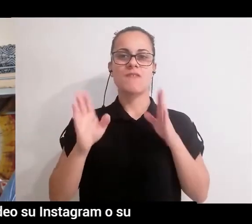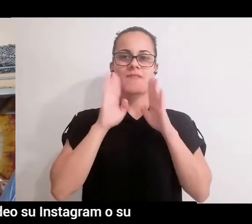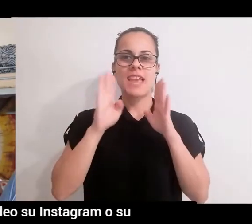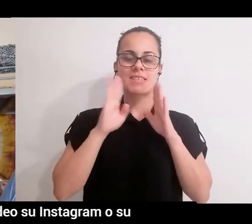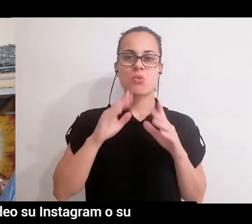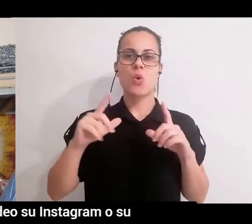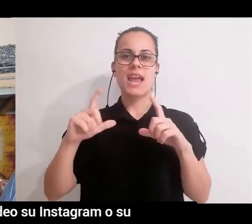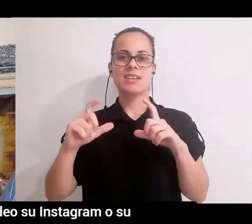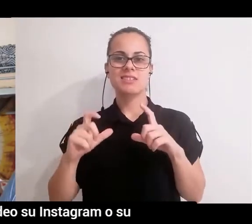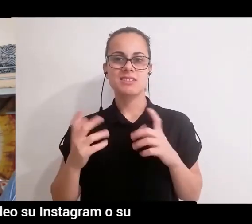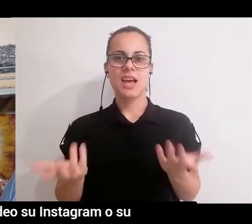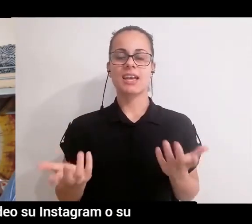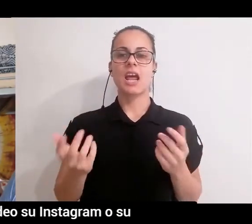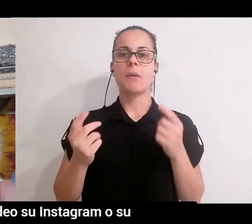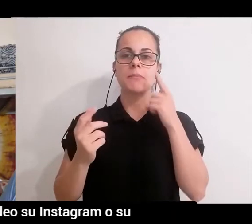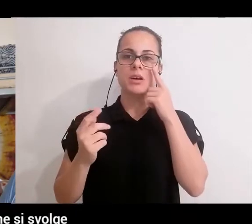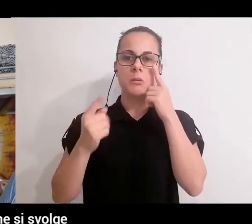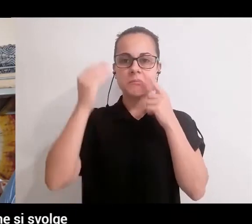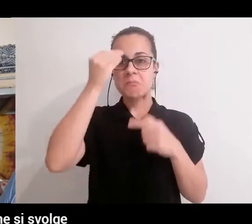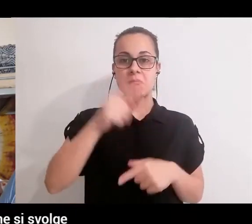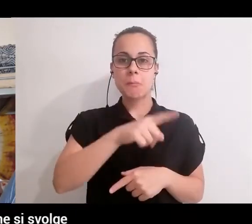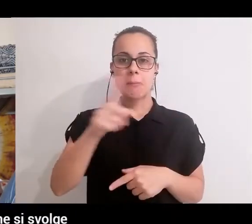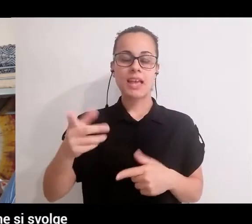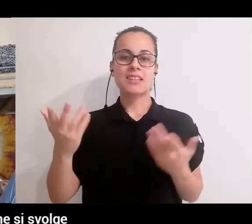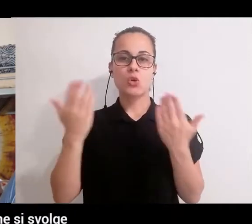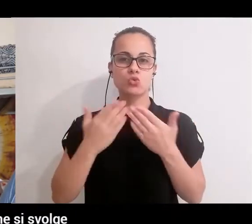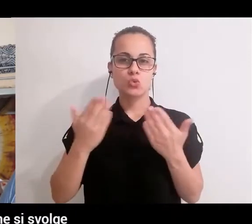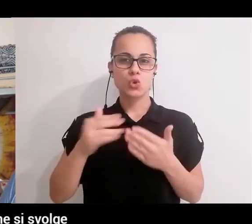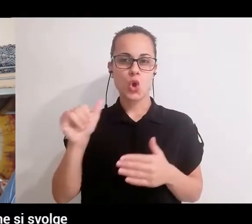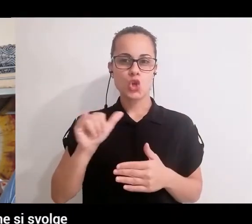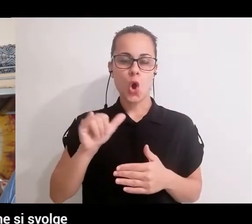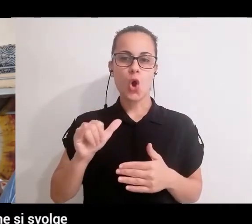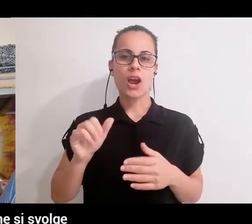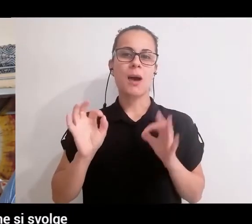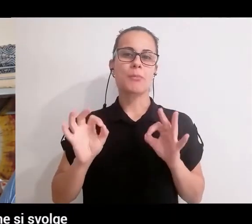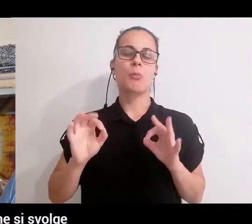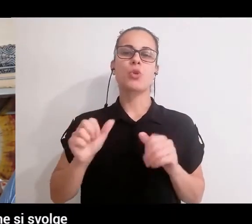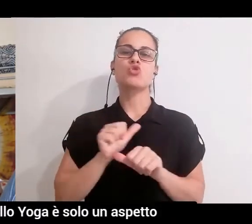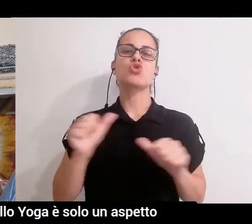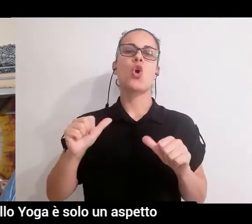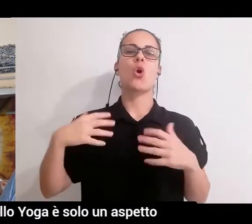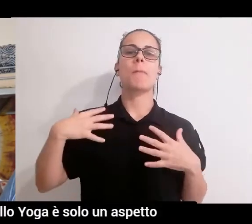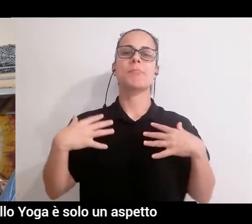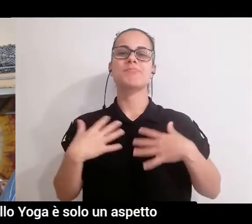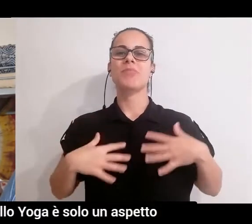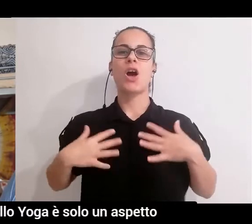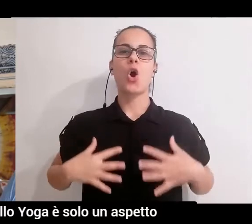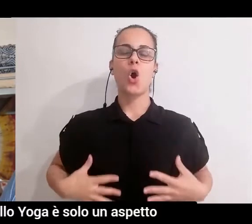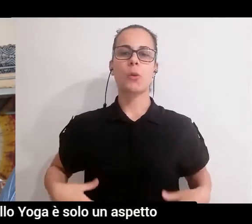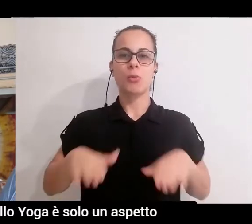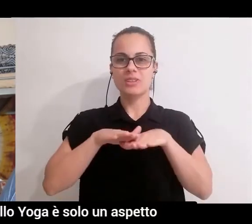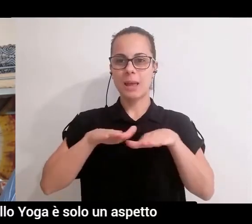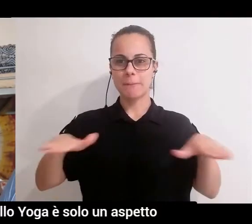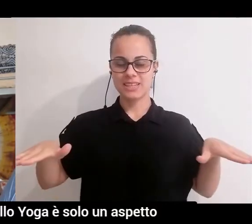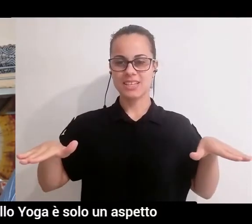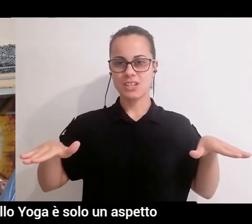pensiamo appunto allo studio yoga, alla pratica fisica, che è la classica, che si svolge sul tappetino. In realtà la